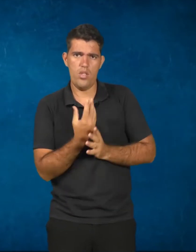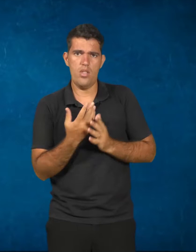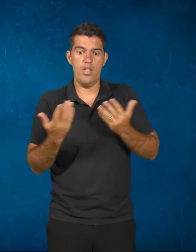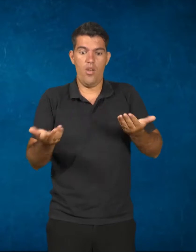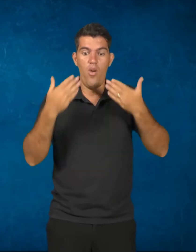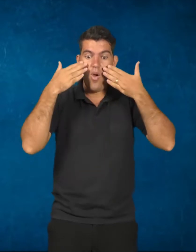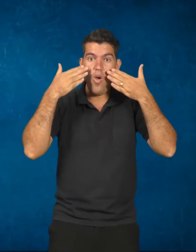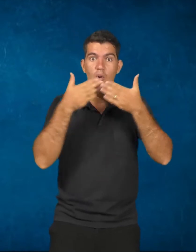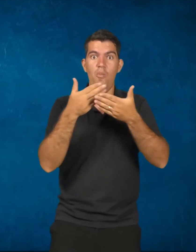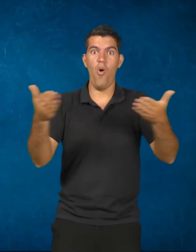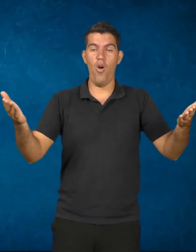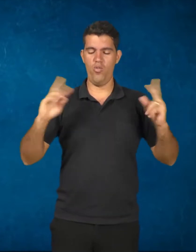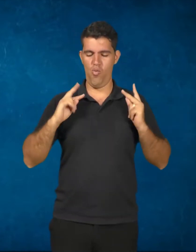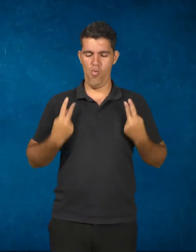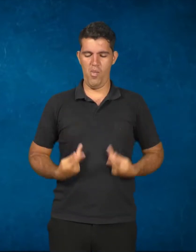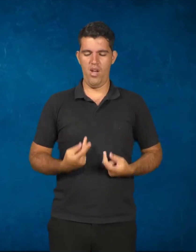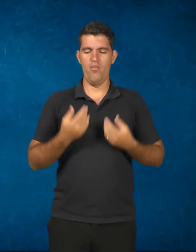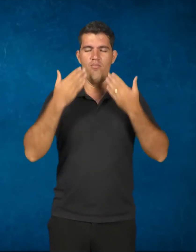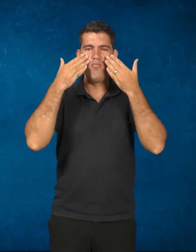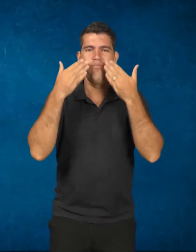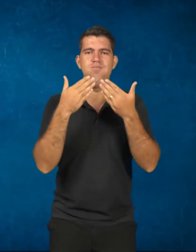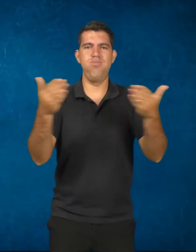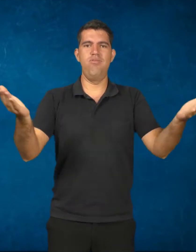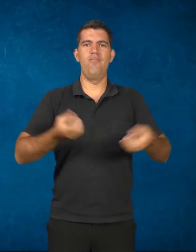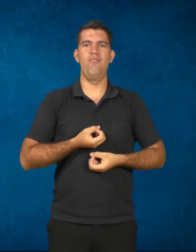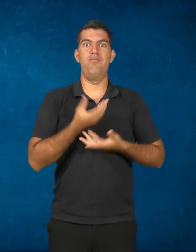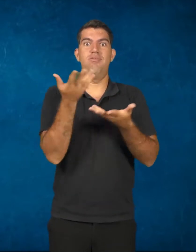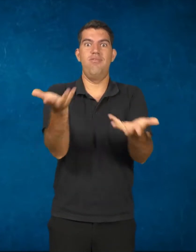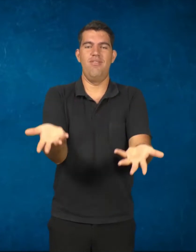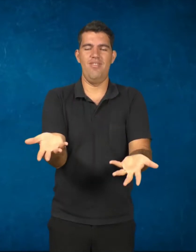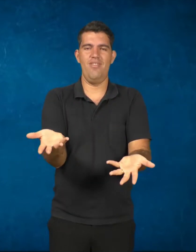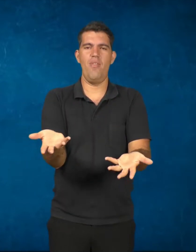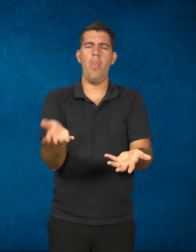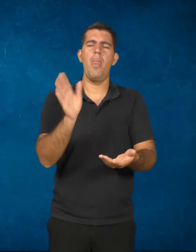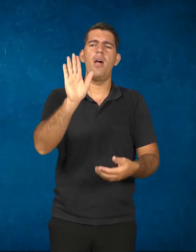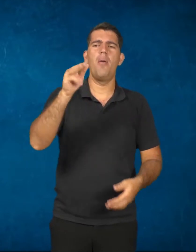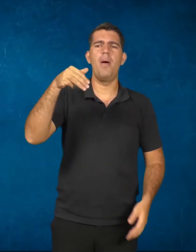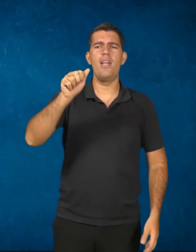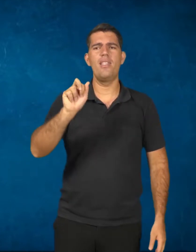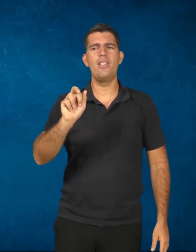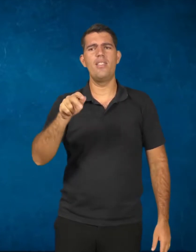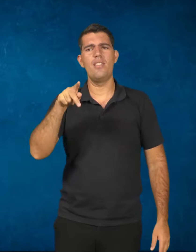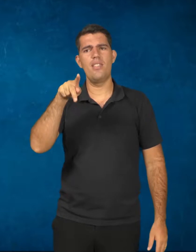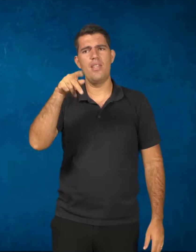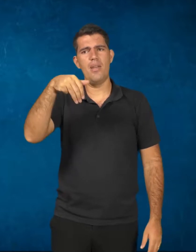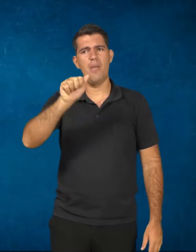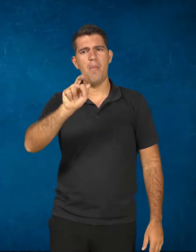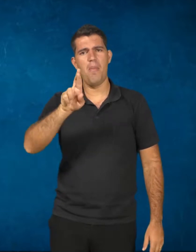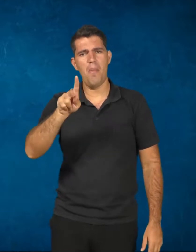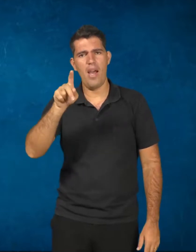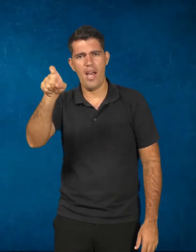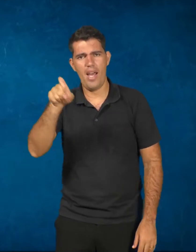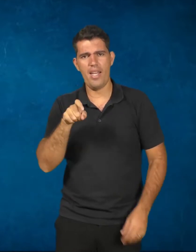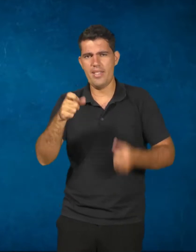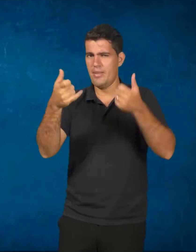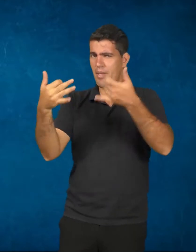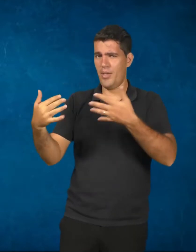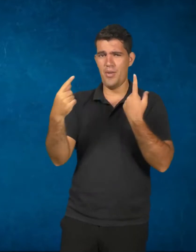expressa toda a sua humanidade. Mas, fez ser veras críticas ao modo de produção capitalista